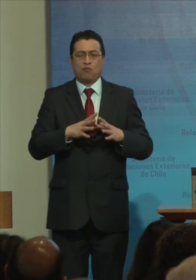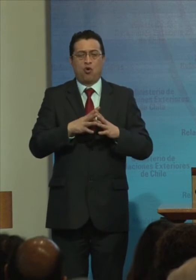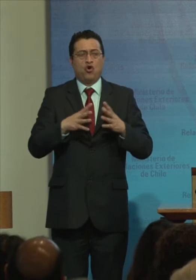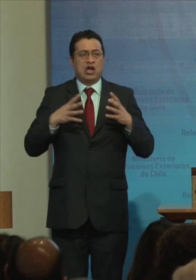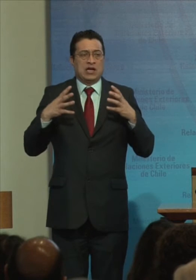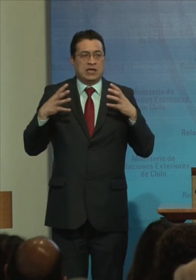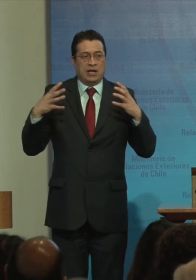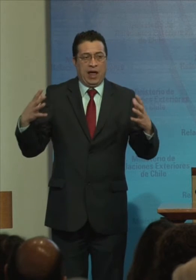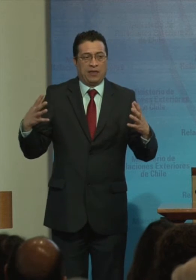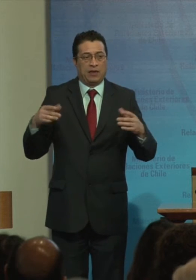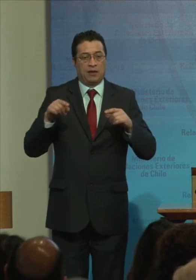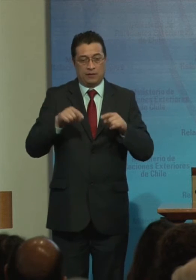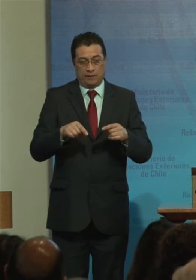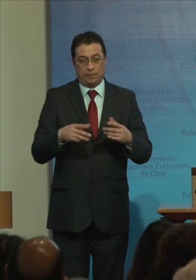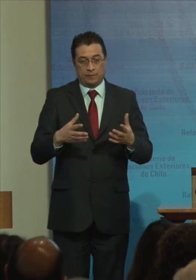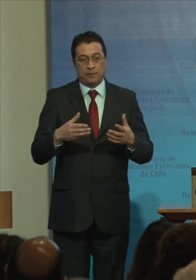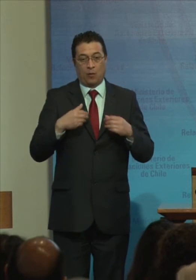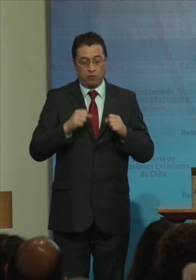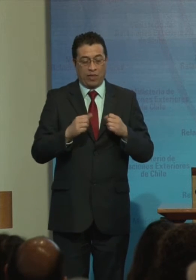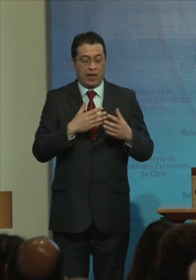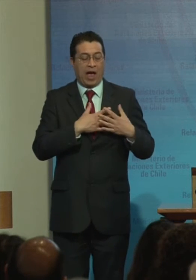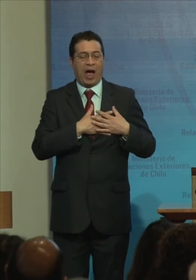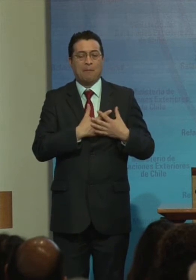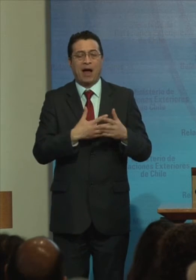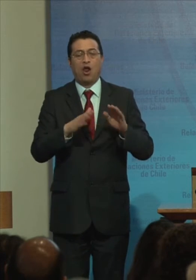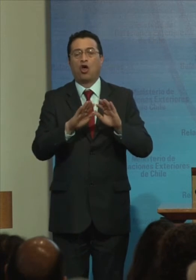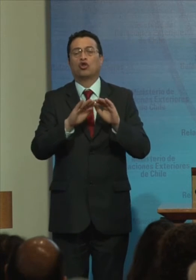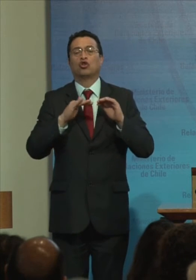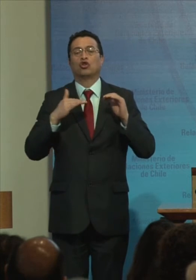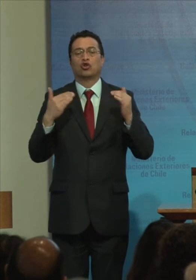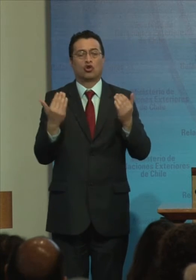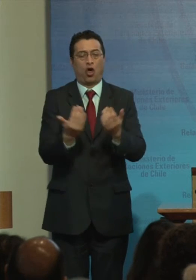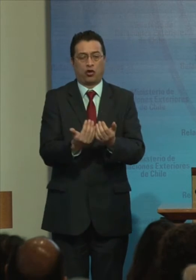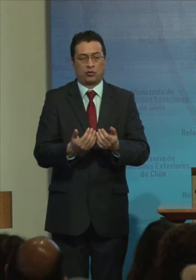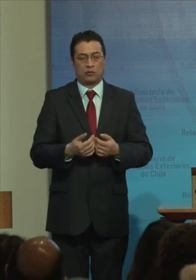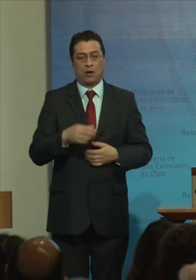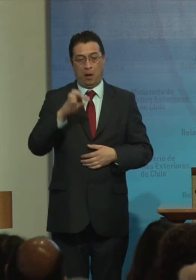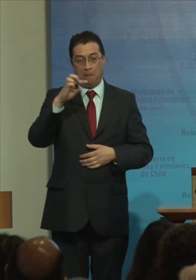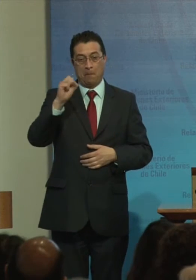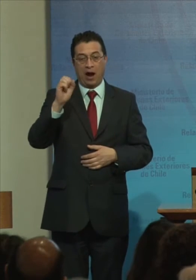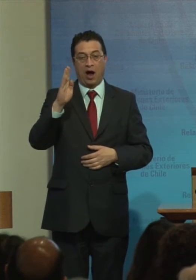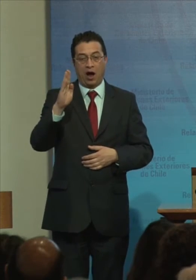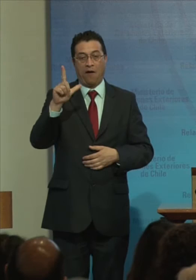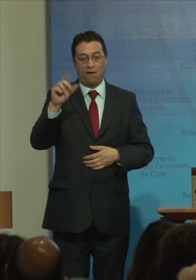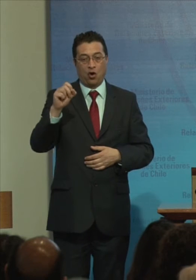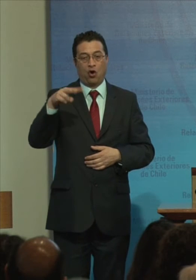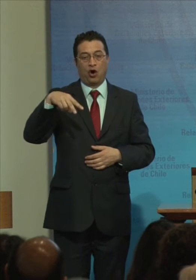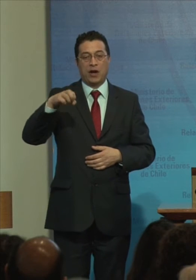Que fue capaz De amarlo todo Pablo Neruda